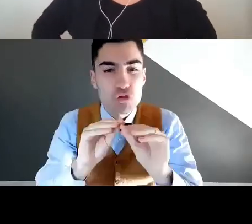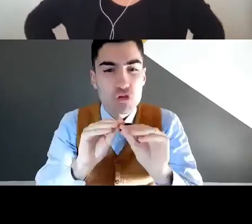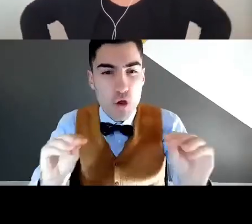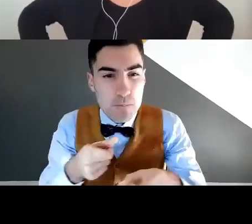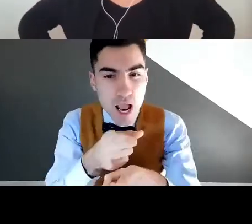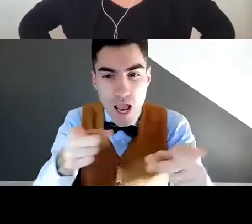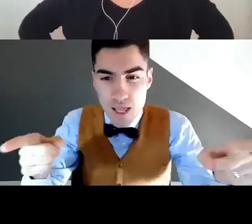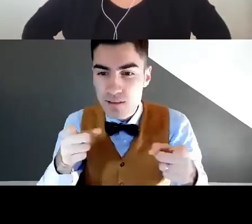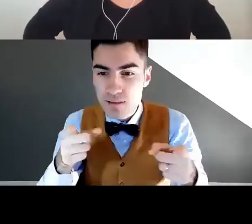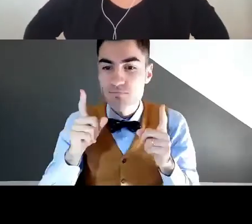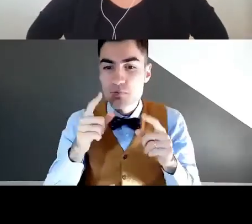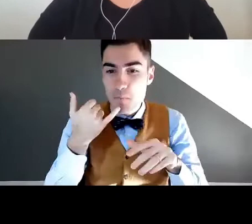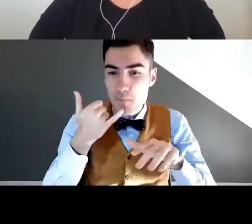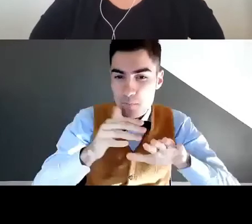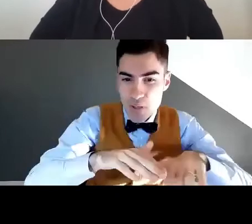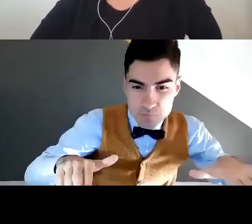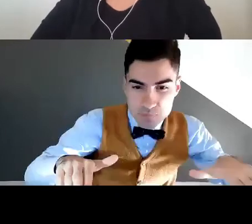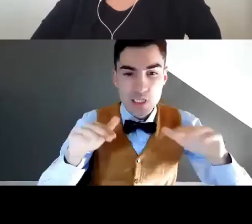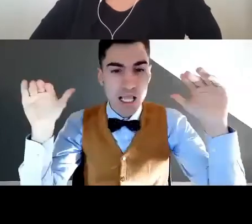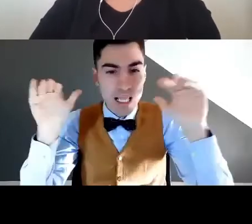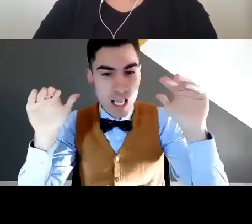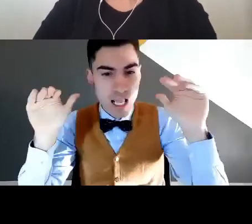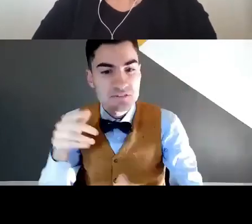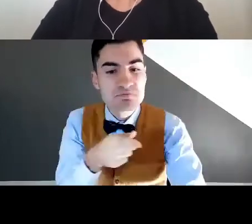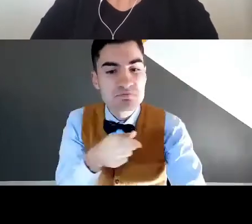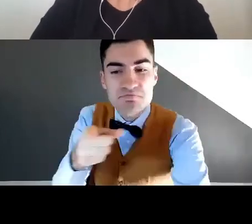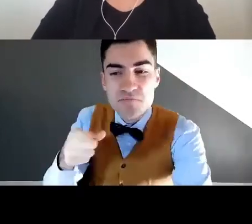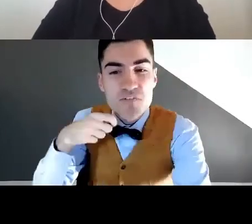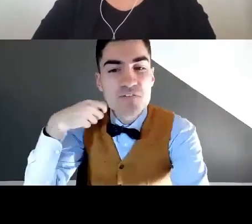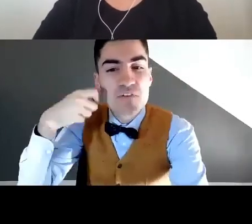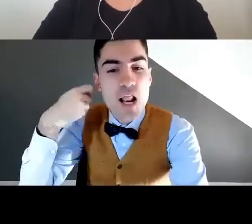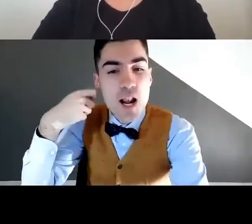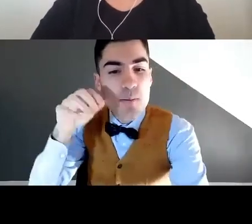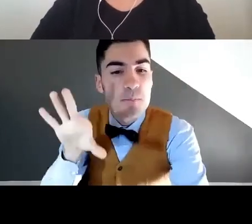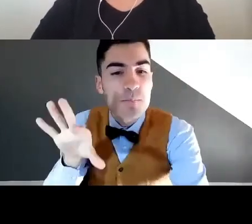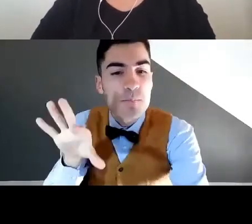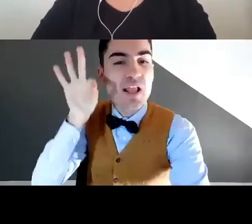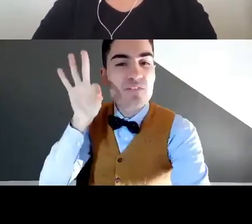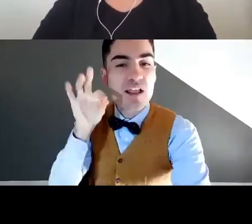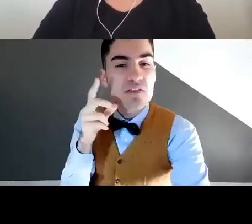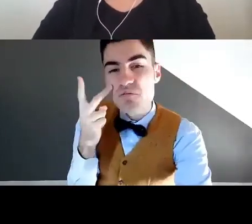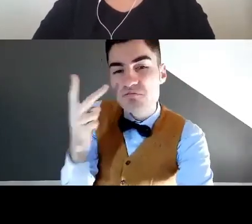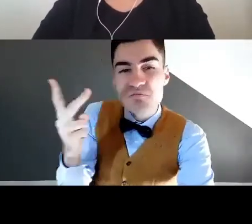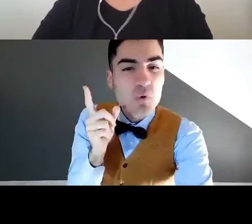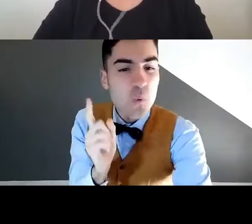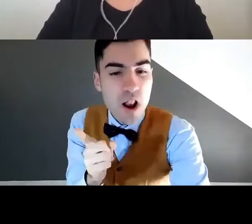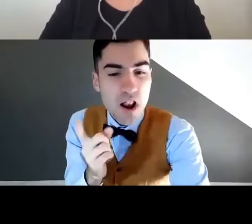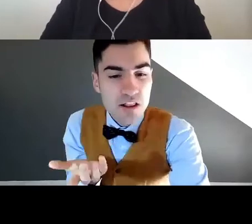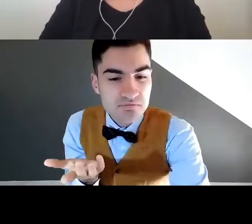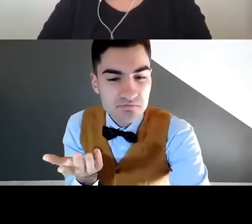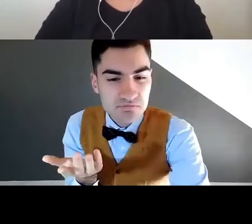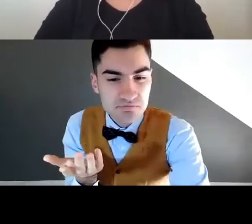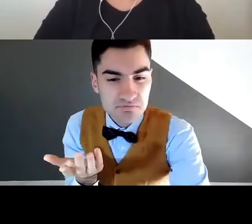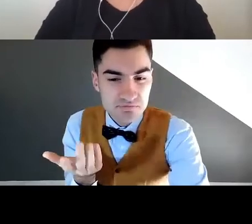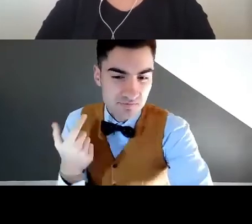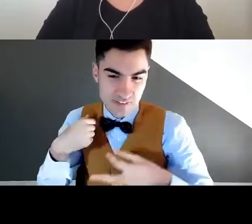Facciamo un passo indietro. Vorrei fare una domanda a voi. A voi bambini grandi. Qual è il vostro